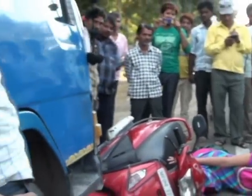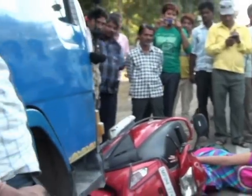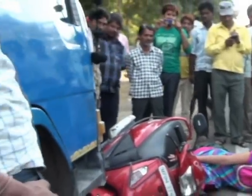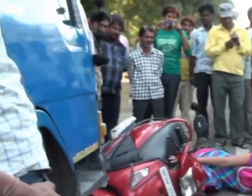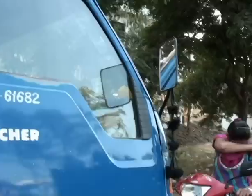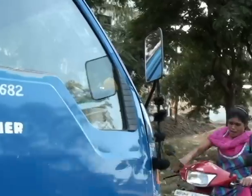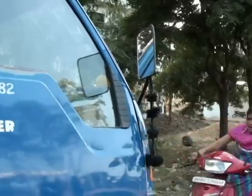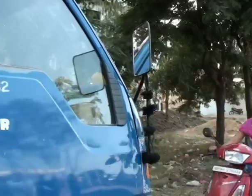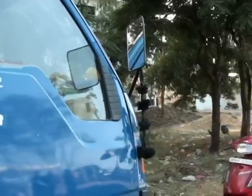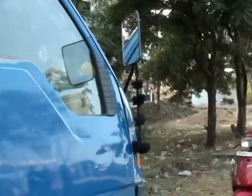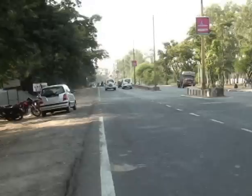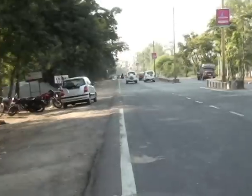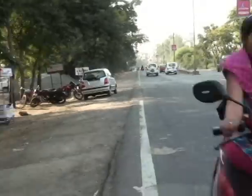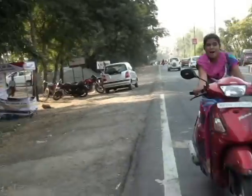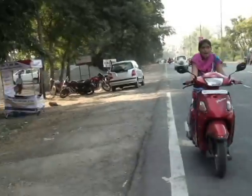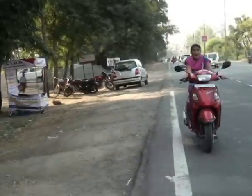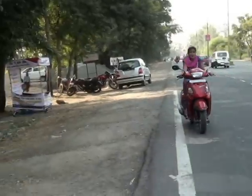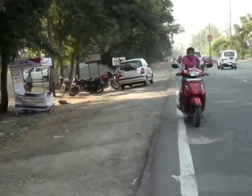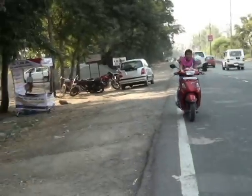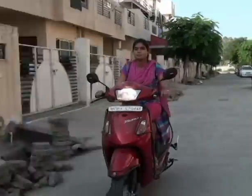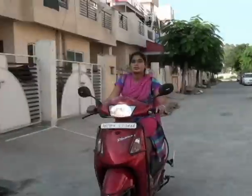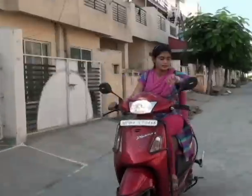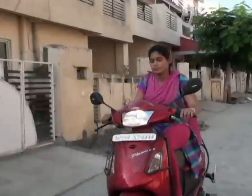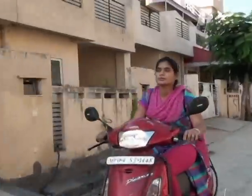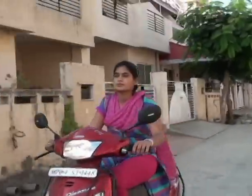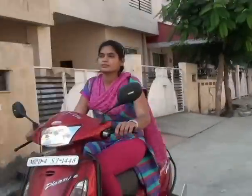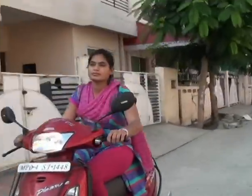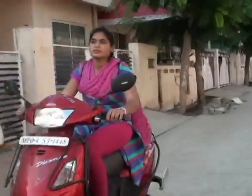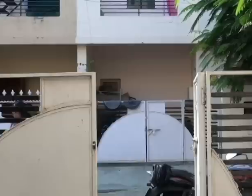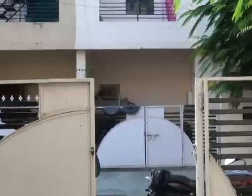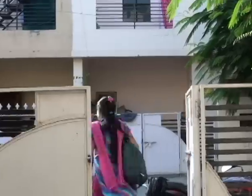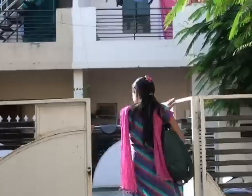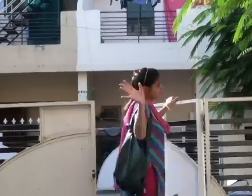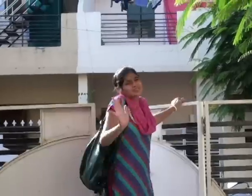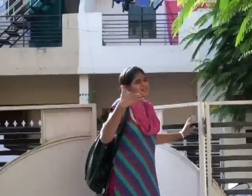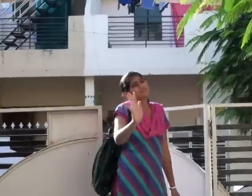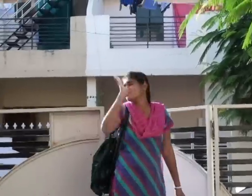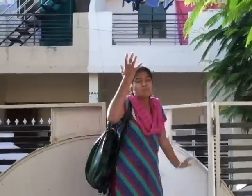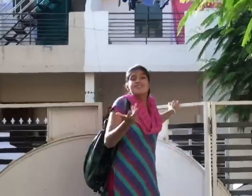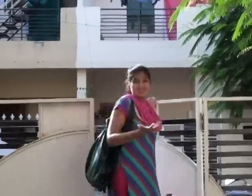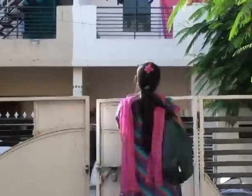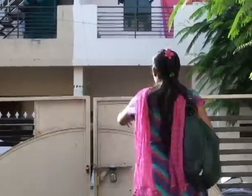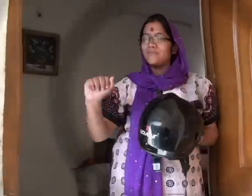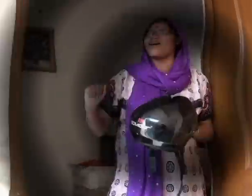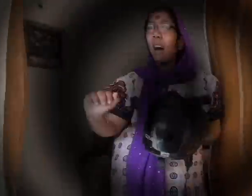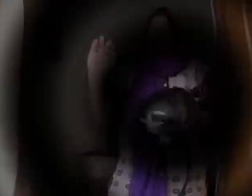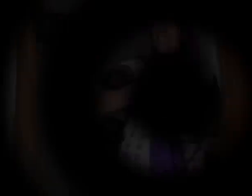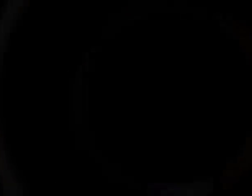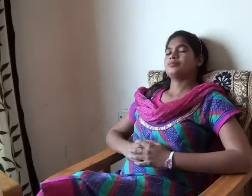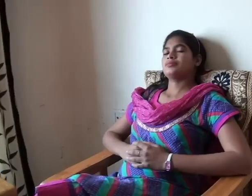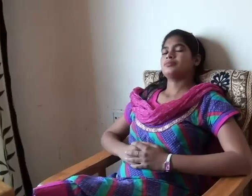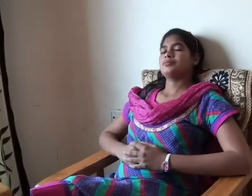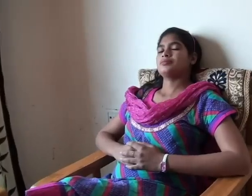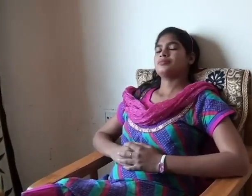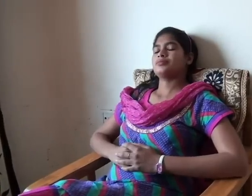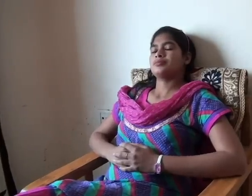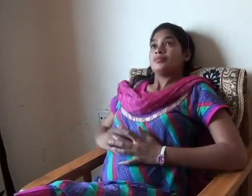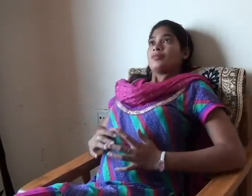चोट लग जाए मगर हमारा सिर्थ सदेव सुरक्षित रहना चाहिए हिलमिट हेवी की थोड़ी सी परिशानी उठा लेंगे तो